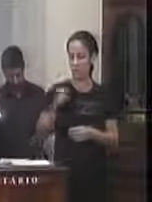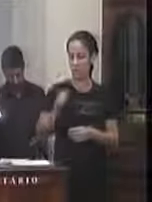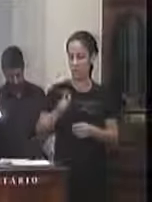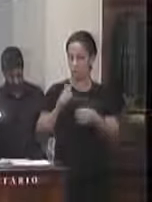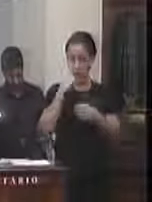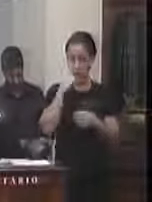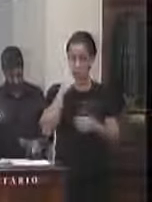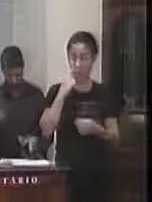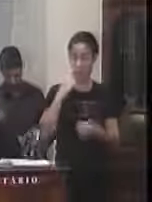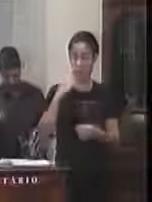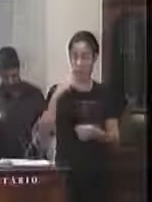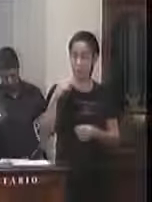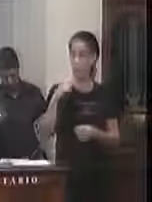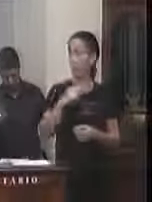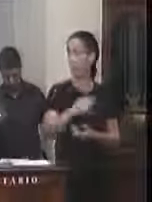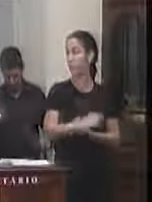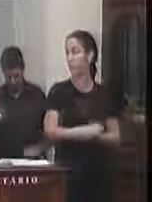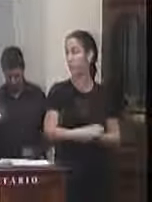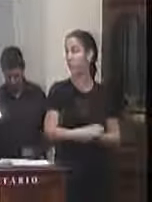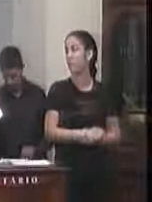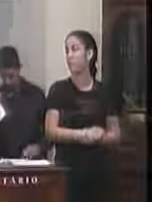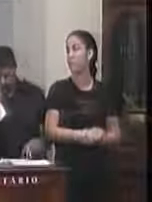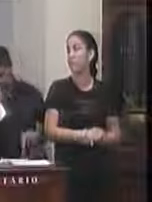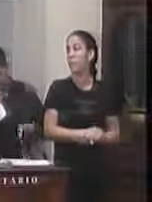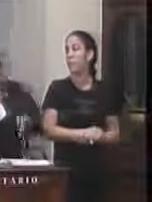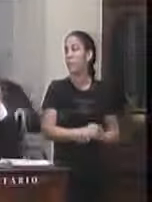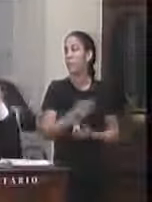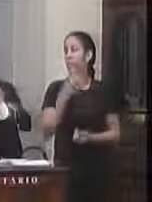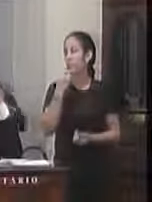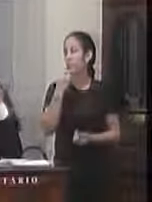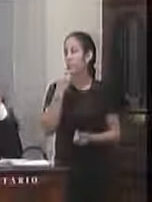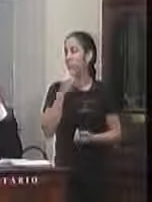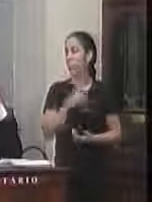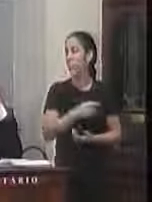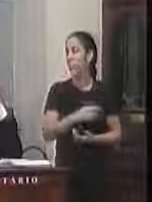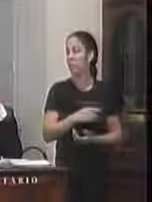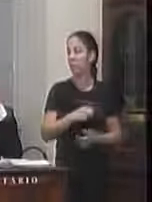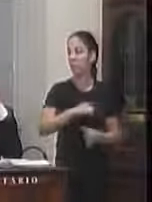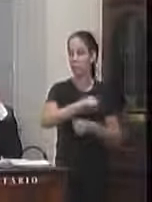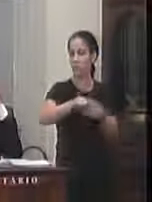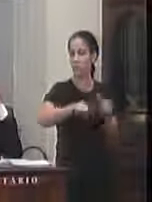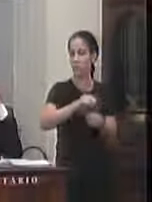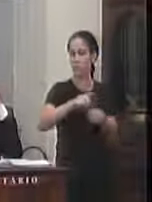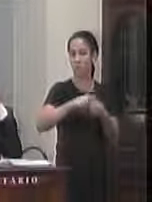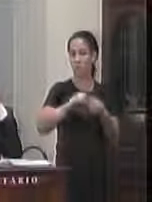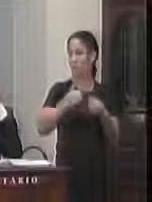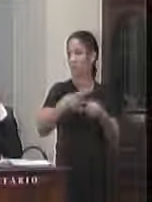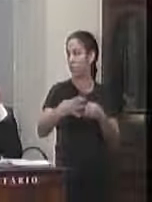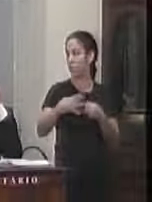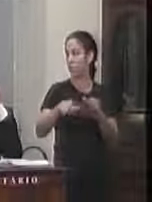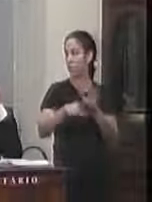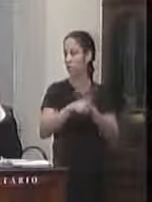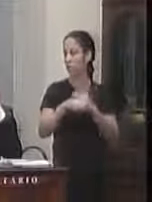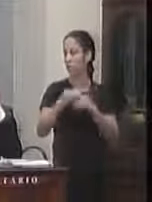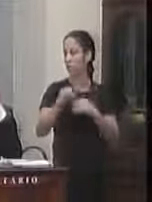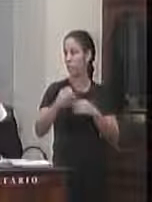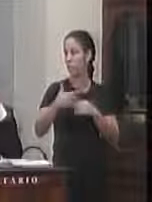Rafael de Oliveira Tavares que dispõe sobre a alteração do artigo 4º da lei